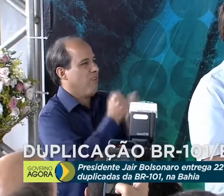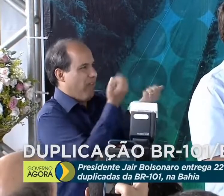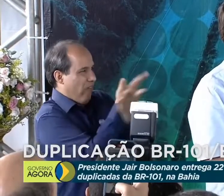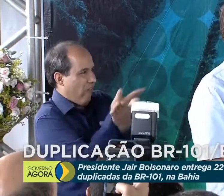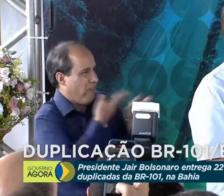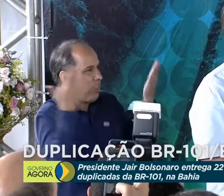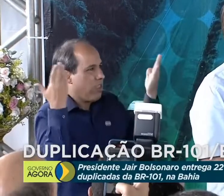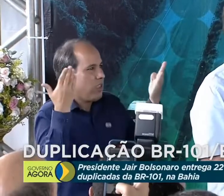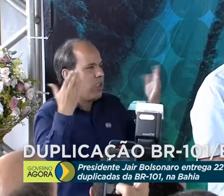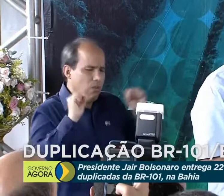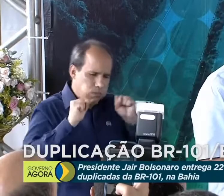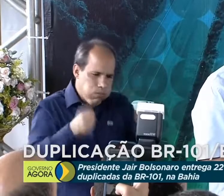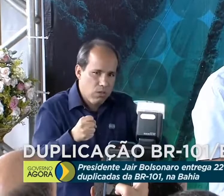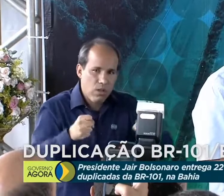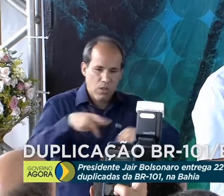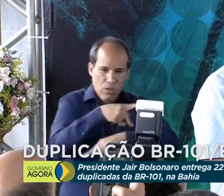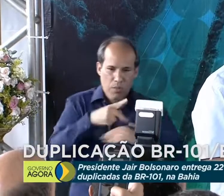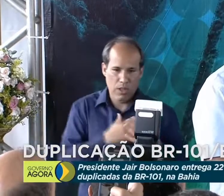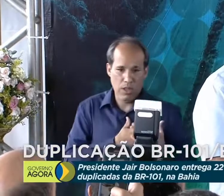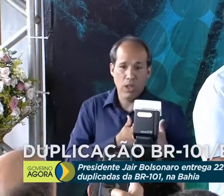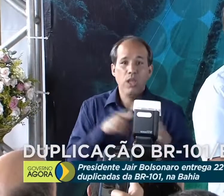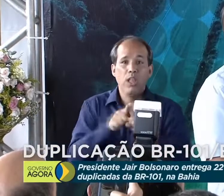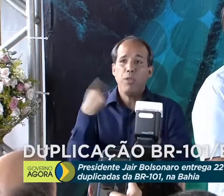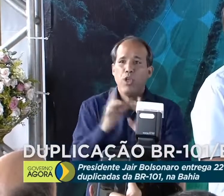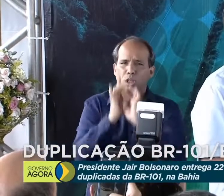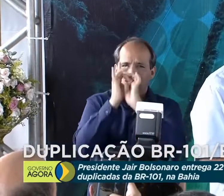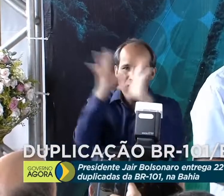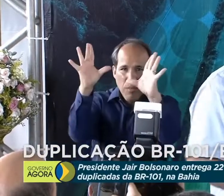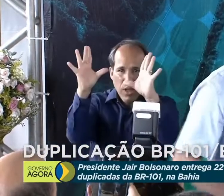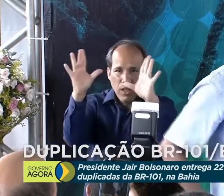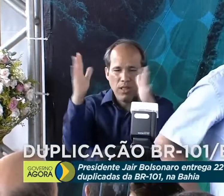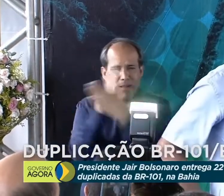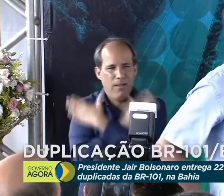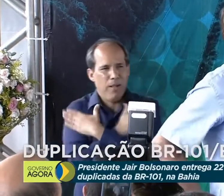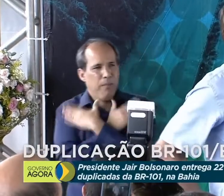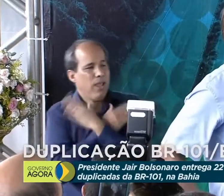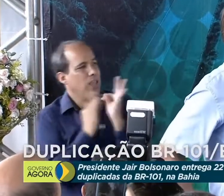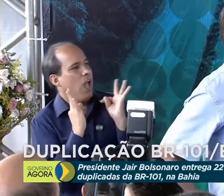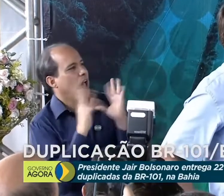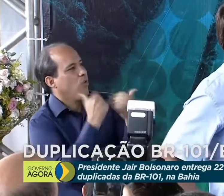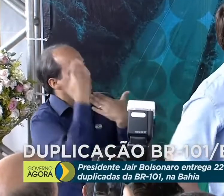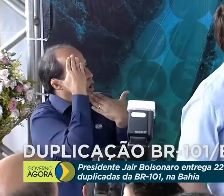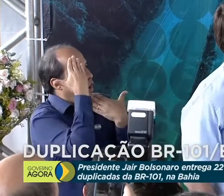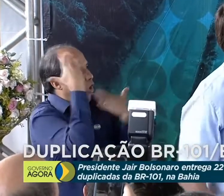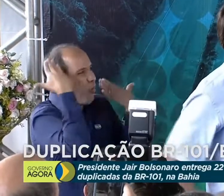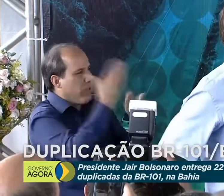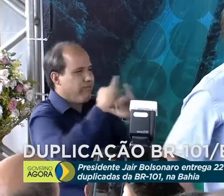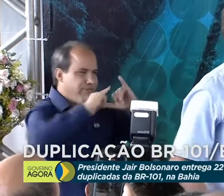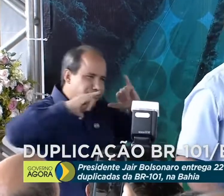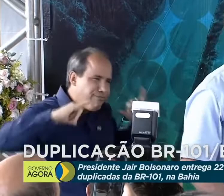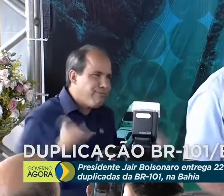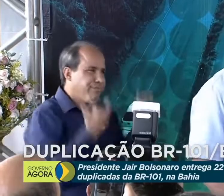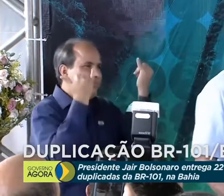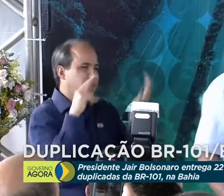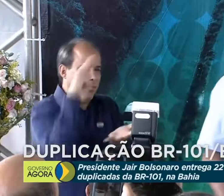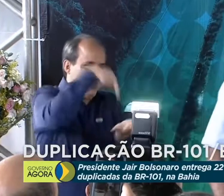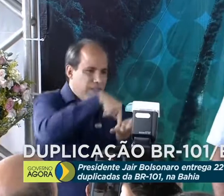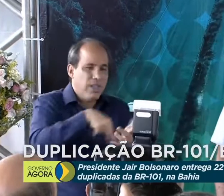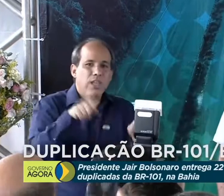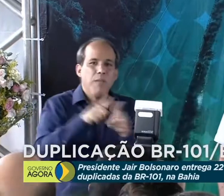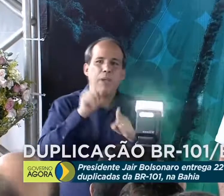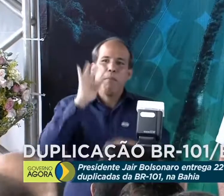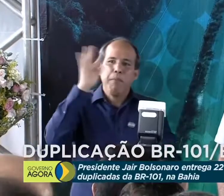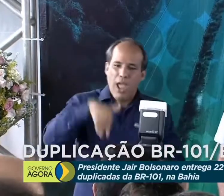em defesa da nossa pátria e da nossa liberdade. Um abraço a todos. Obrigado pela oportunidade e até